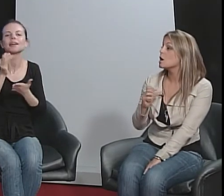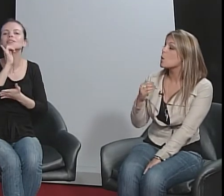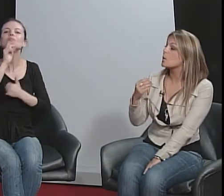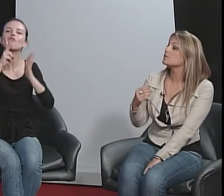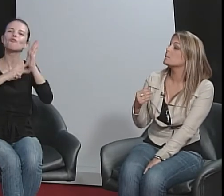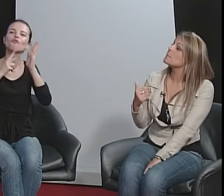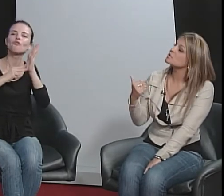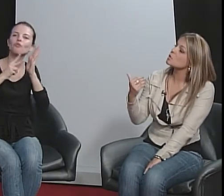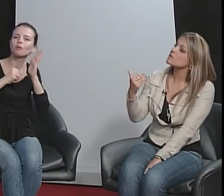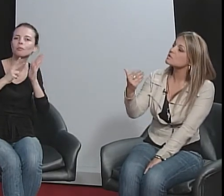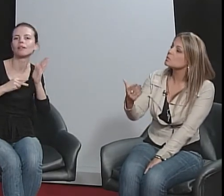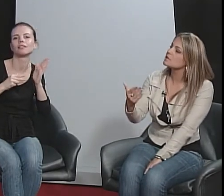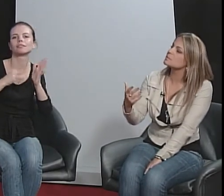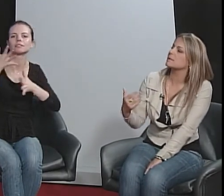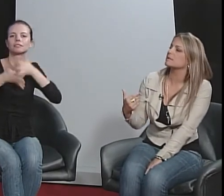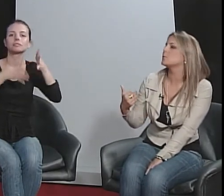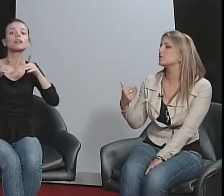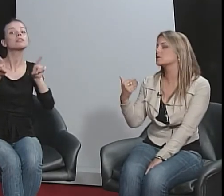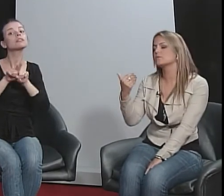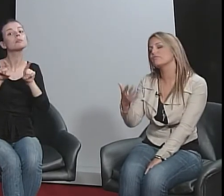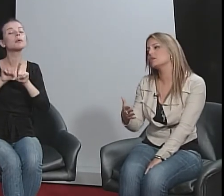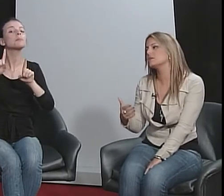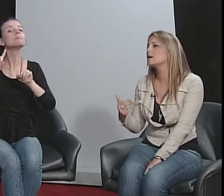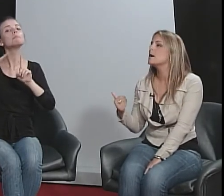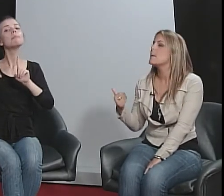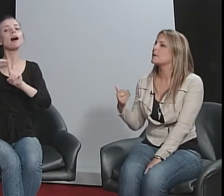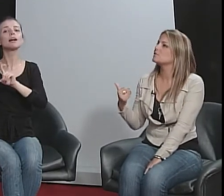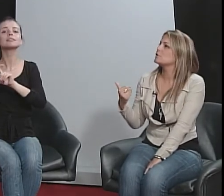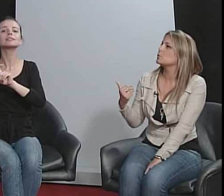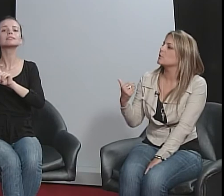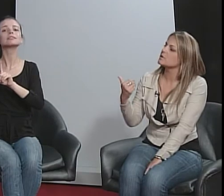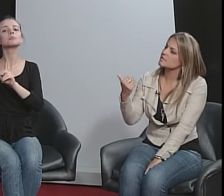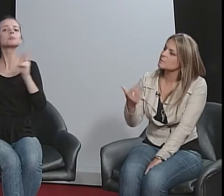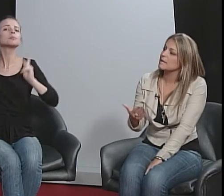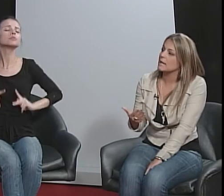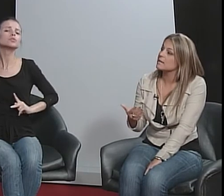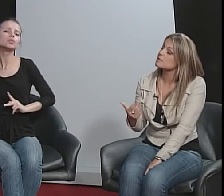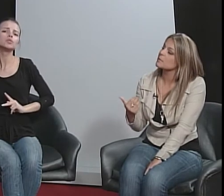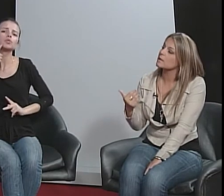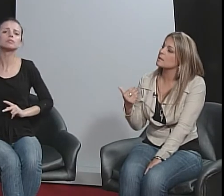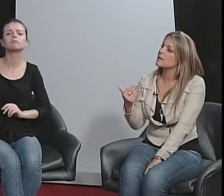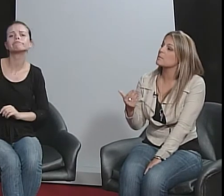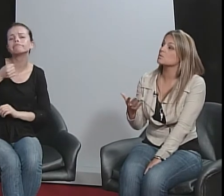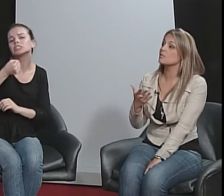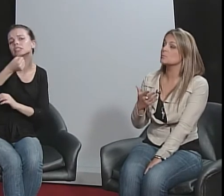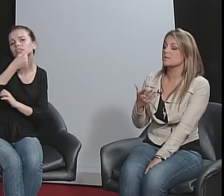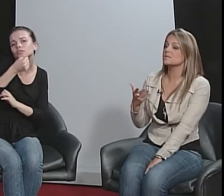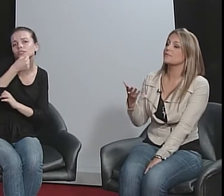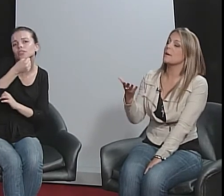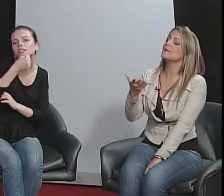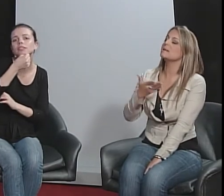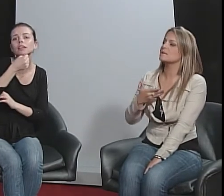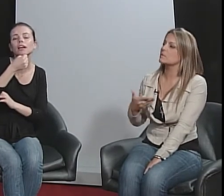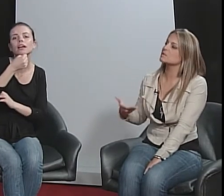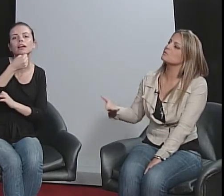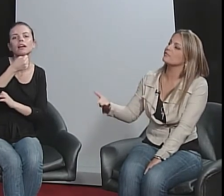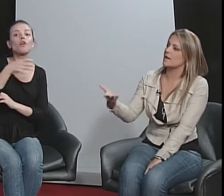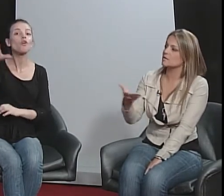quanto também pessoas surdas para trazer um pouquinho da sua vida, para dividir um pouquinho essas experiências, para que também a pessoa ouvinte possa se familiarizar com esse universo